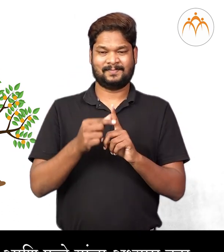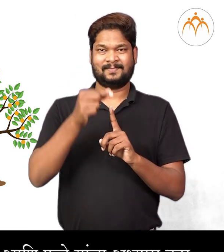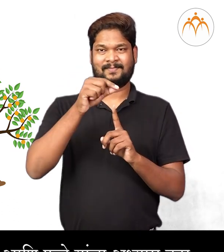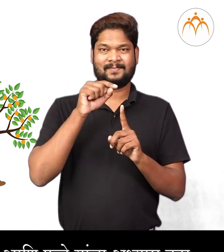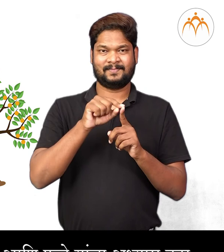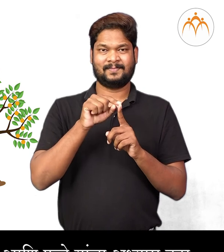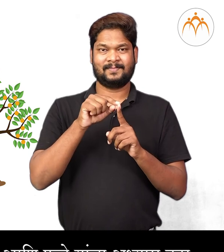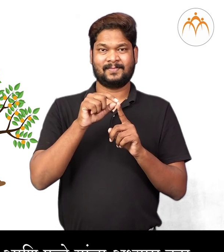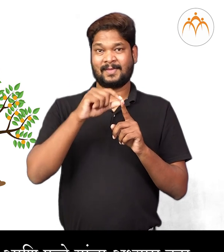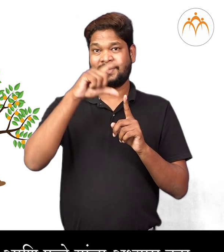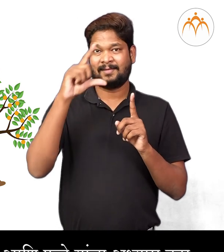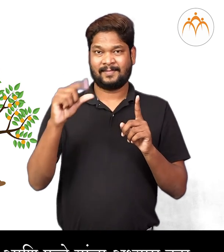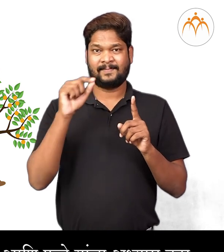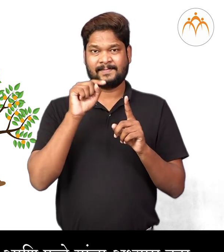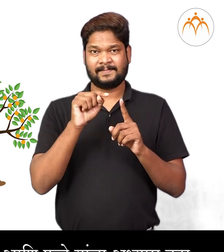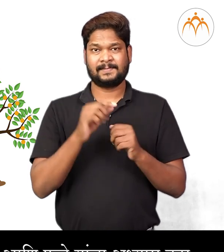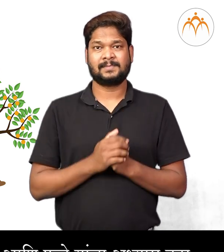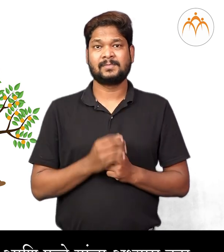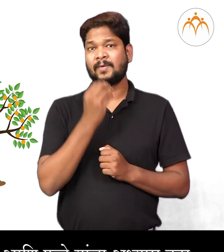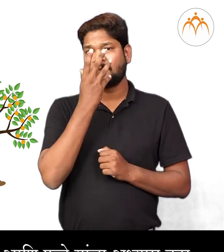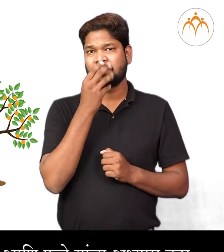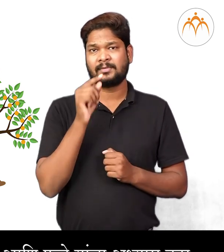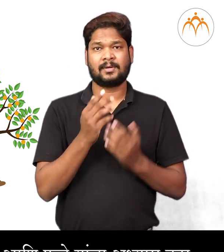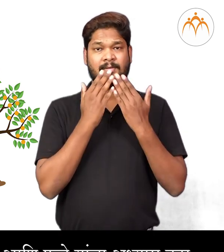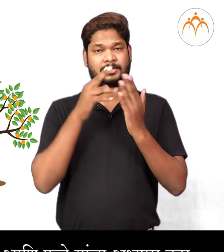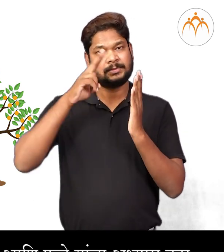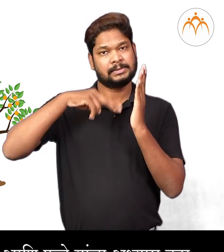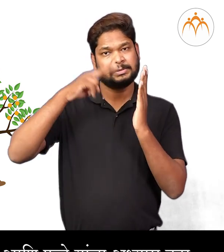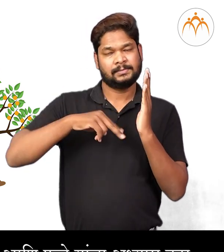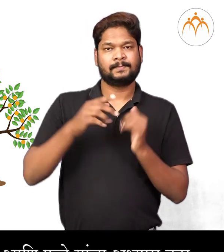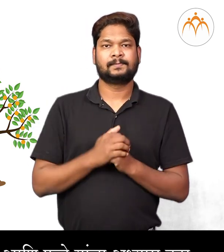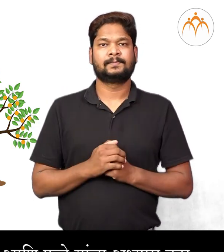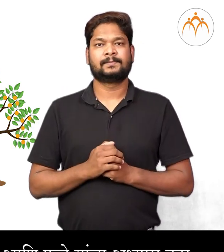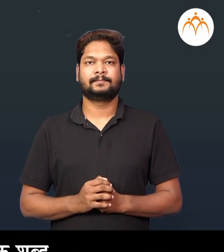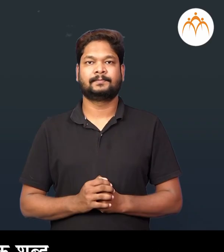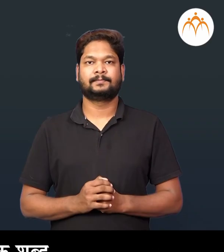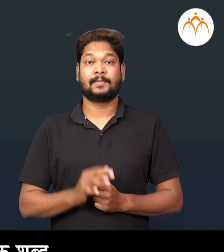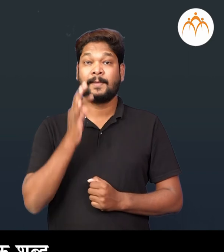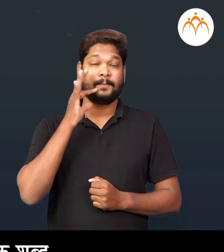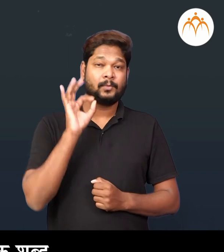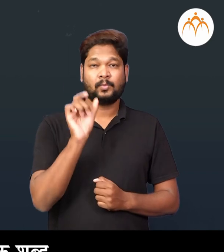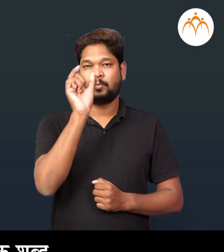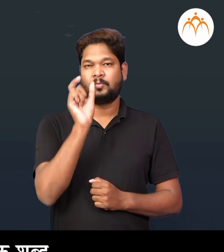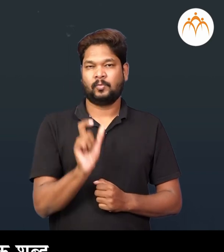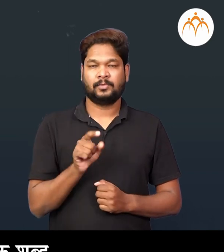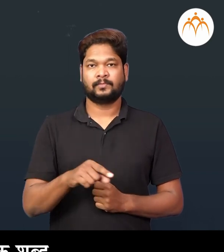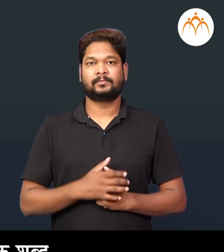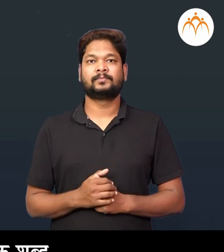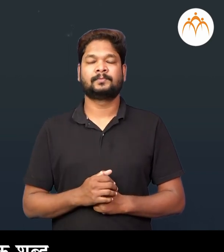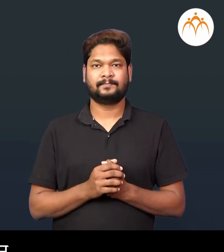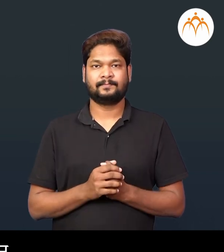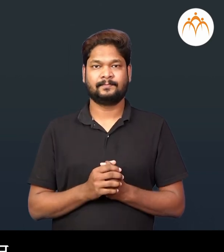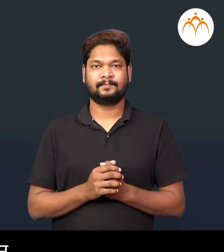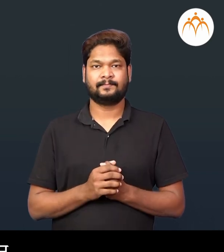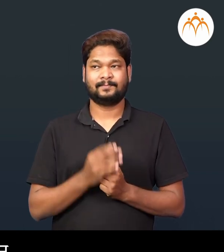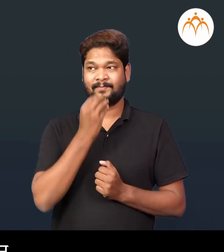पाने आणि फुले यांचा अभ्यास करा। पारिभशिक शब्द।